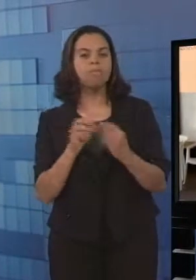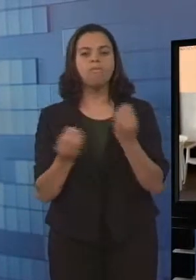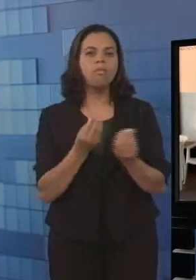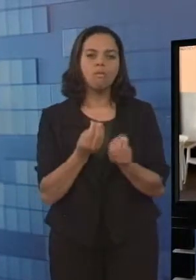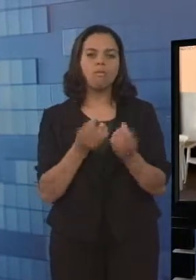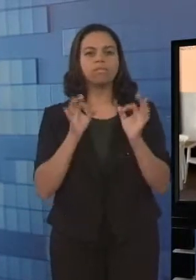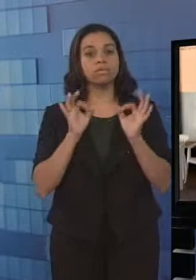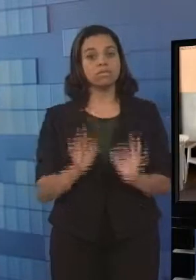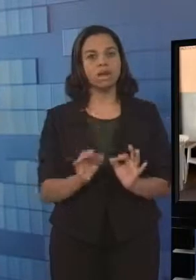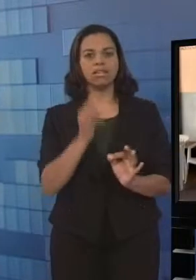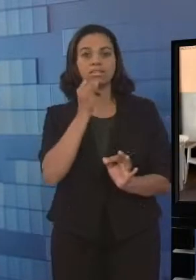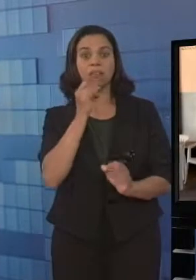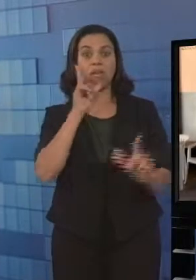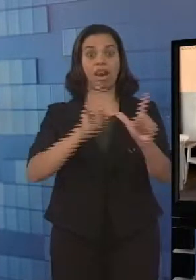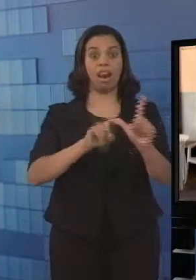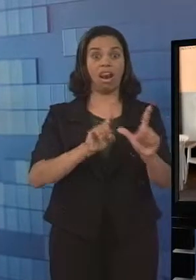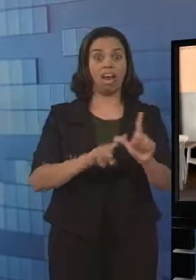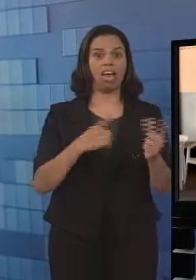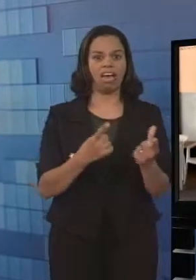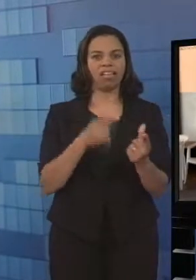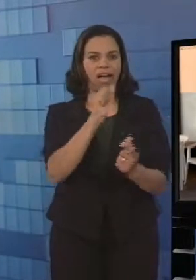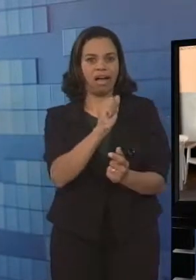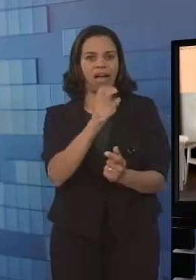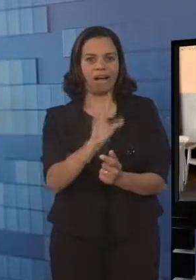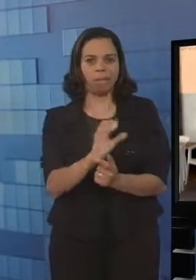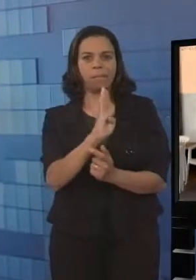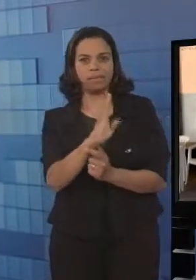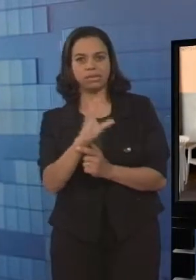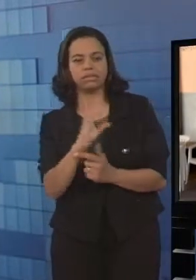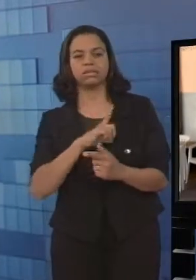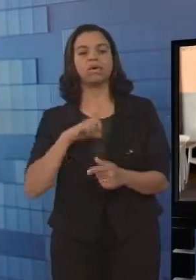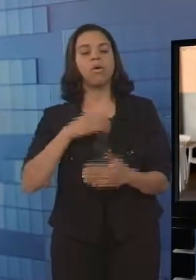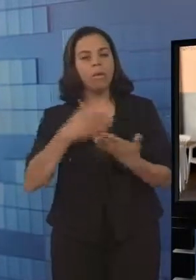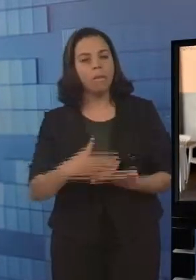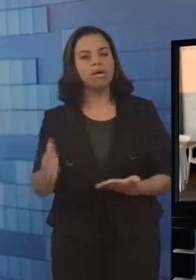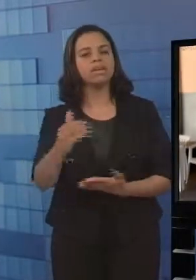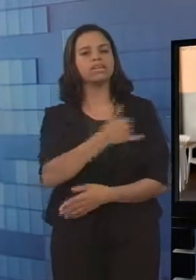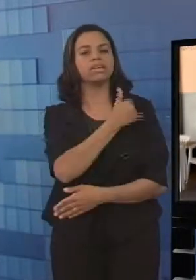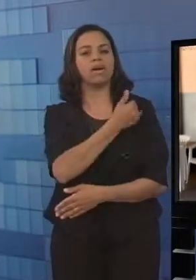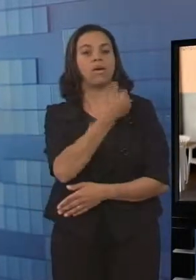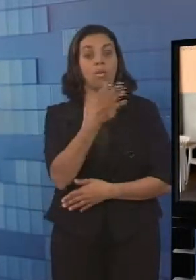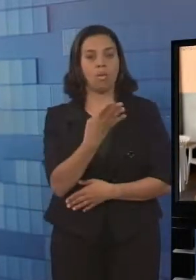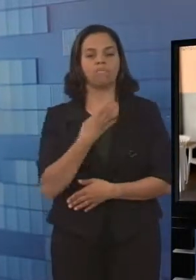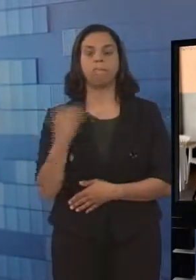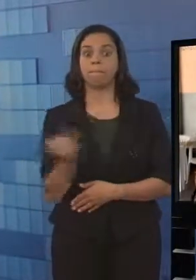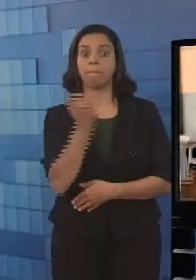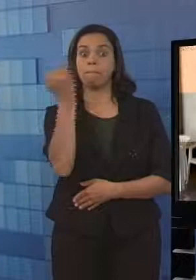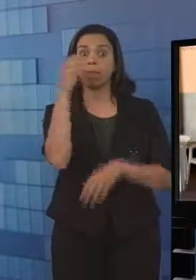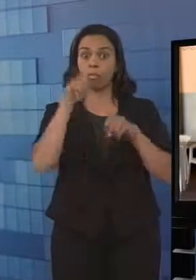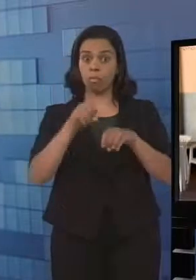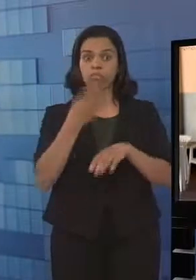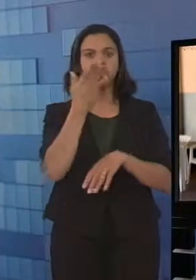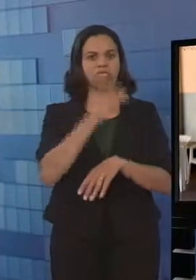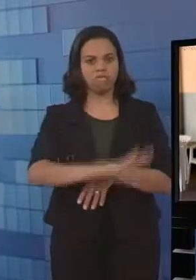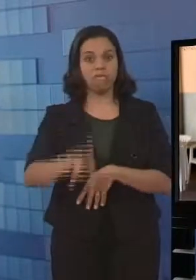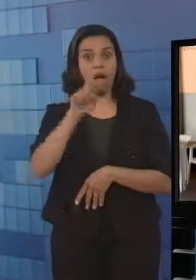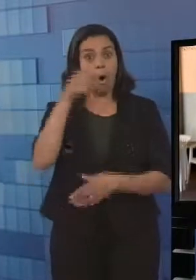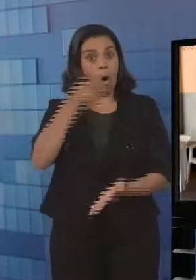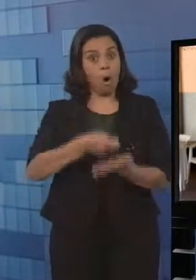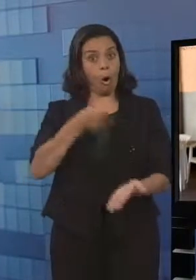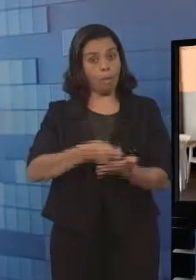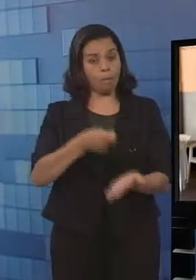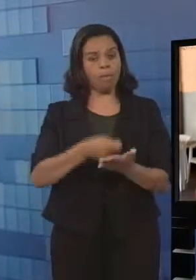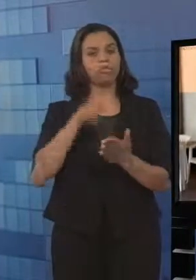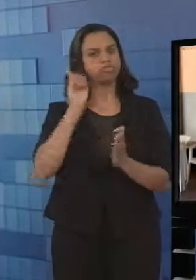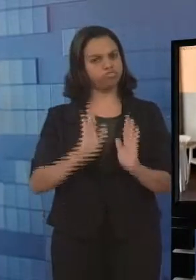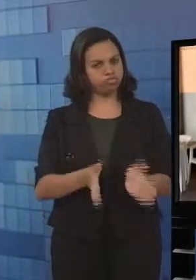a ser, a partir dos quatro anos, importante, né? Educação infantil já é algo obrigatório. Então a